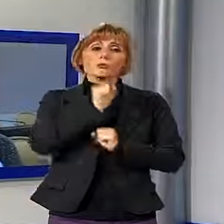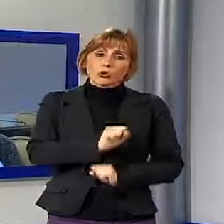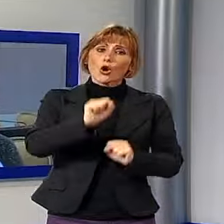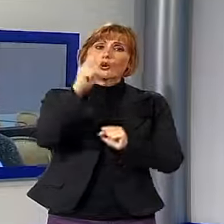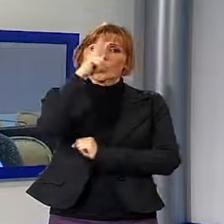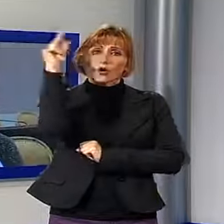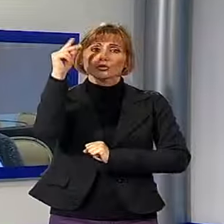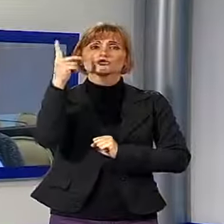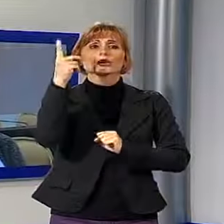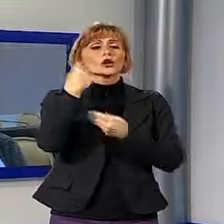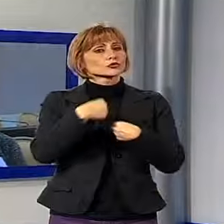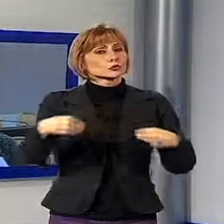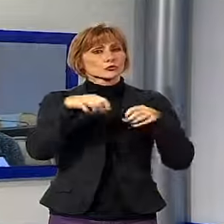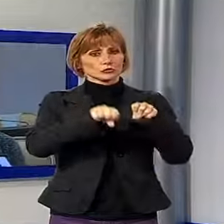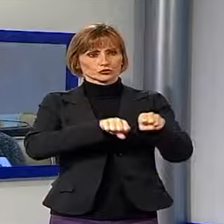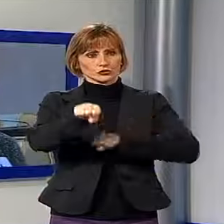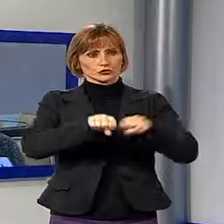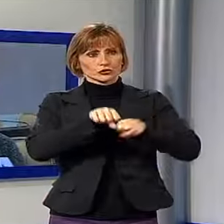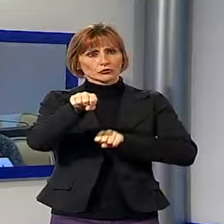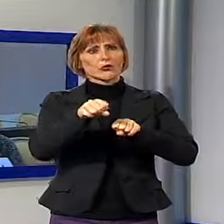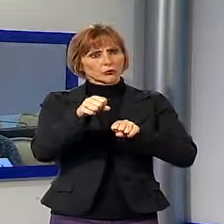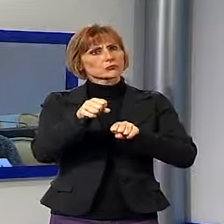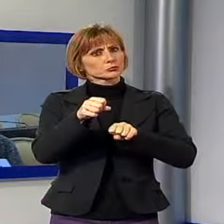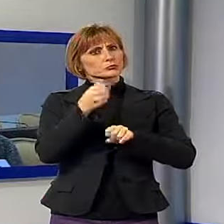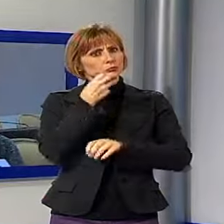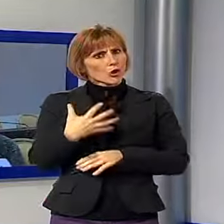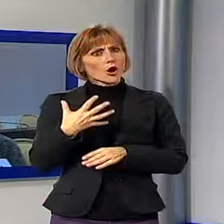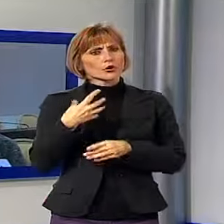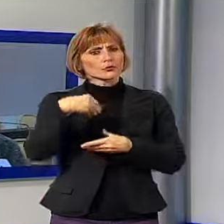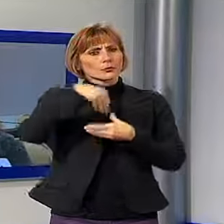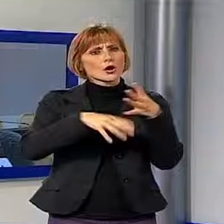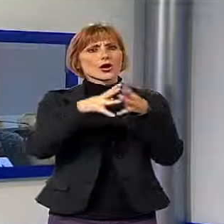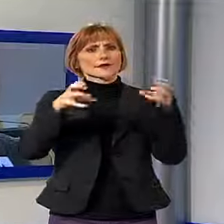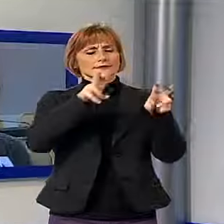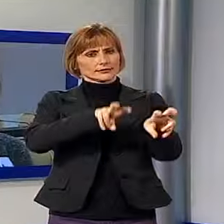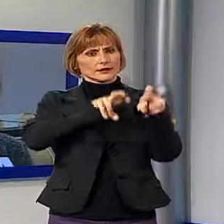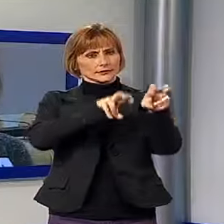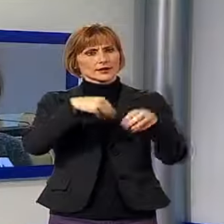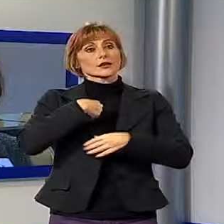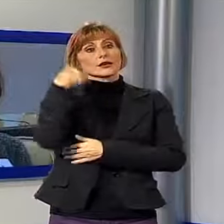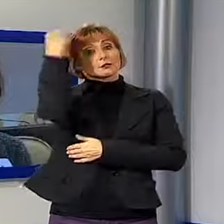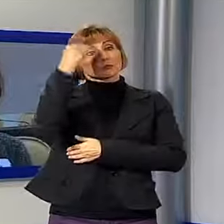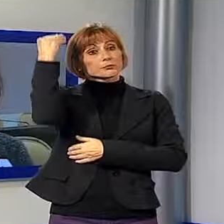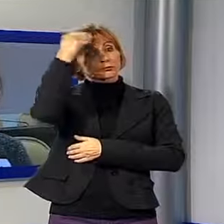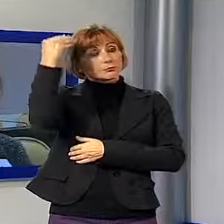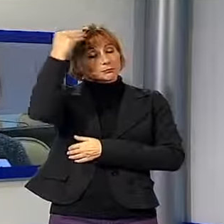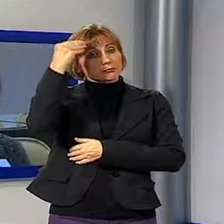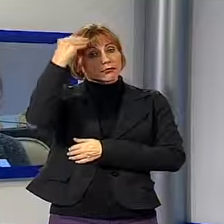gestione molto ben calibrato di un'azienda agraria. Questo penso che nella formazione dei futuri